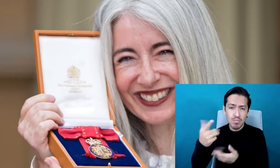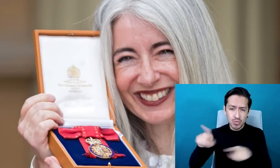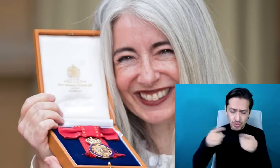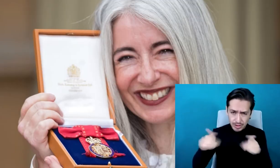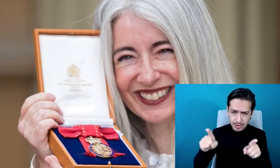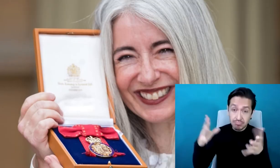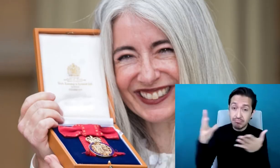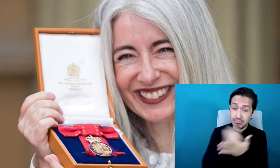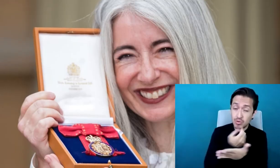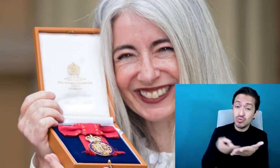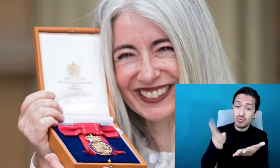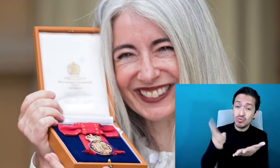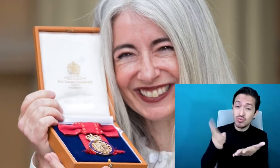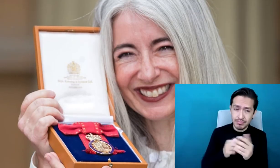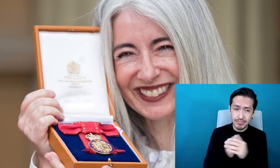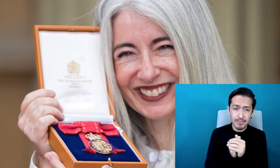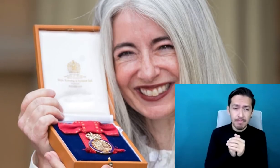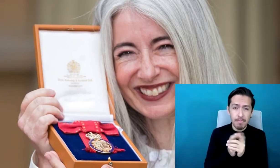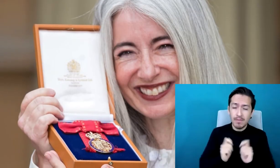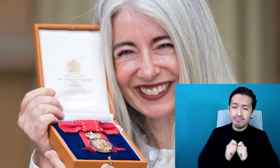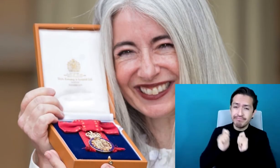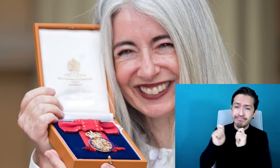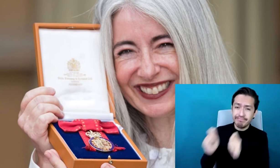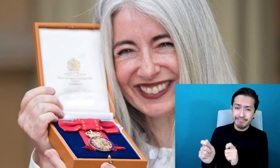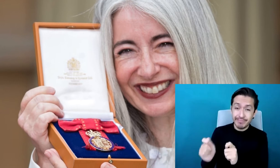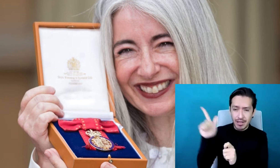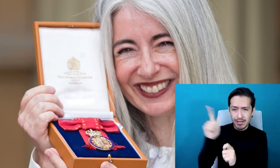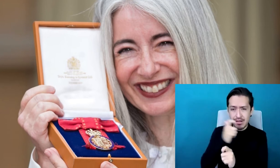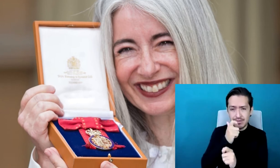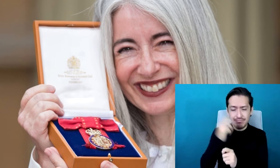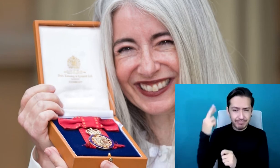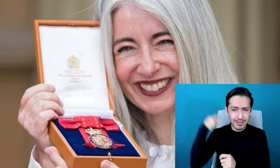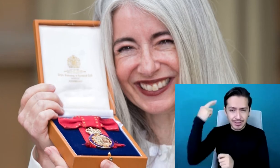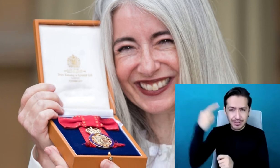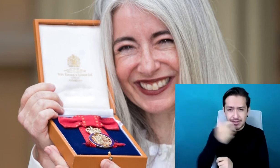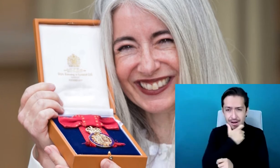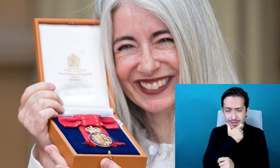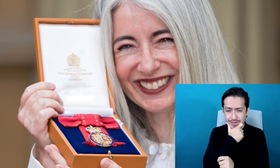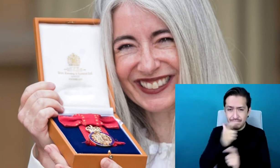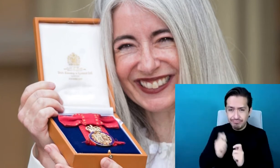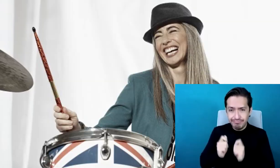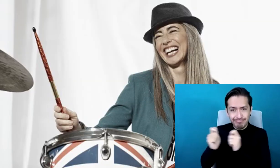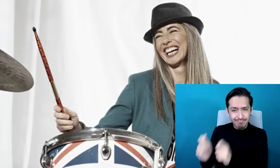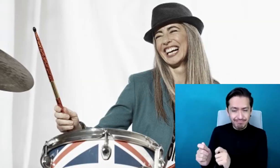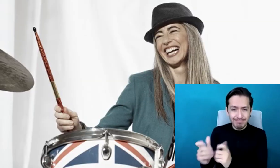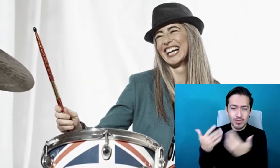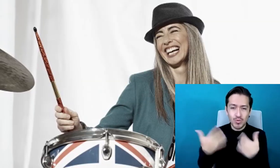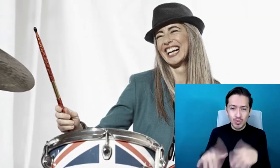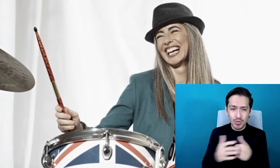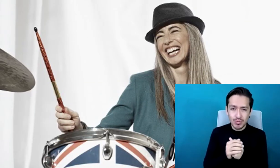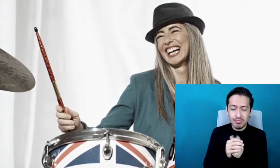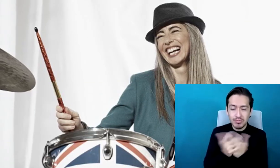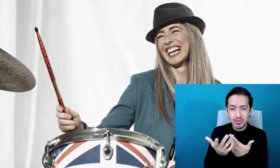recibió el nombramiento de la Orden del Imperio Británico. Por eso le expresamos nuestro respeto llamándola Dame